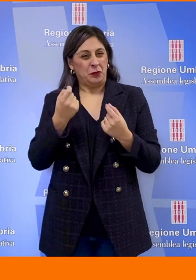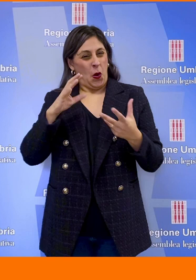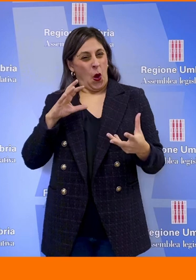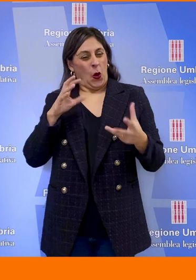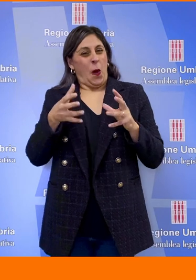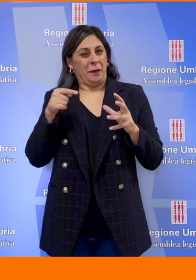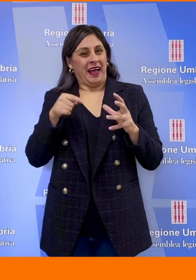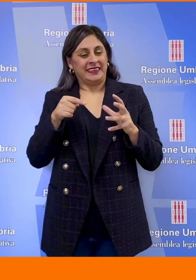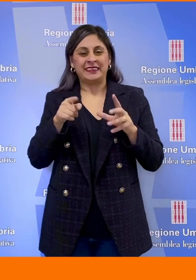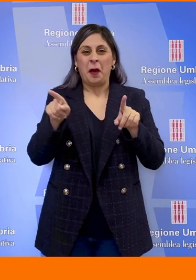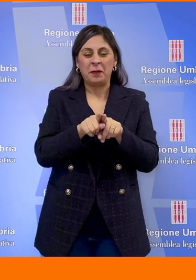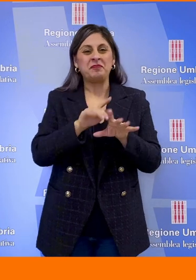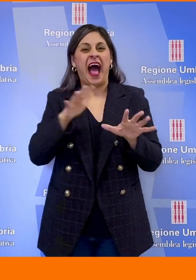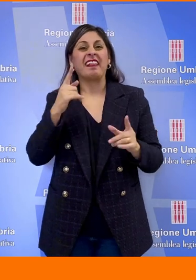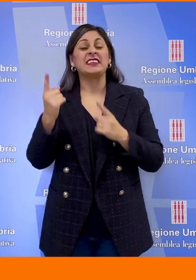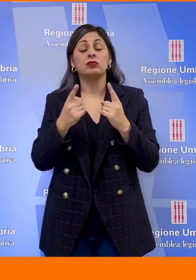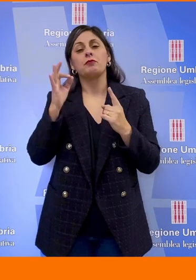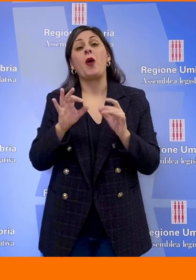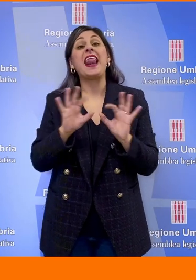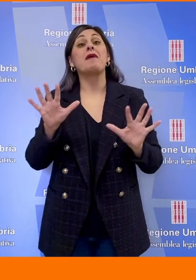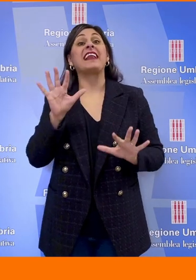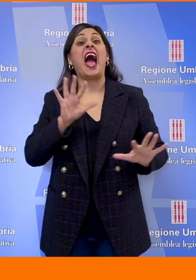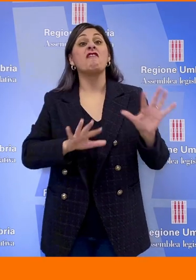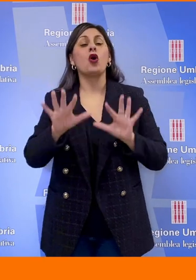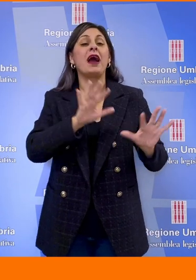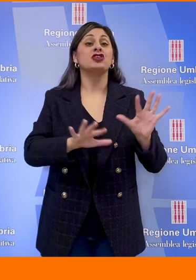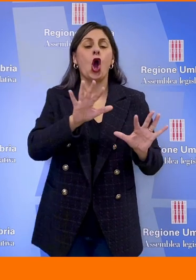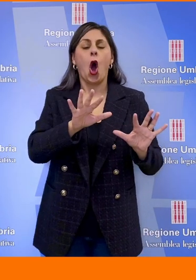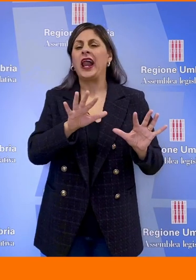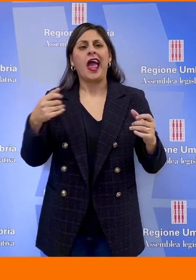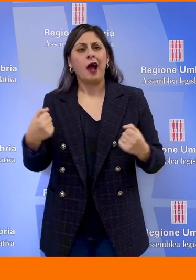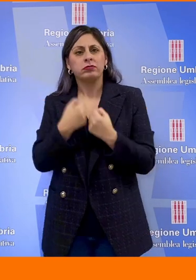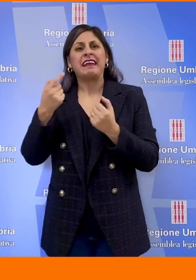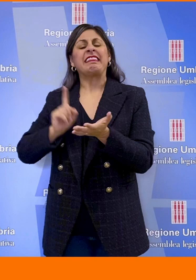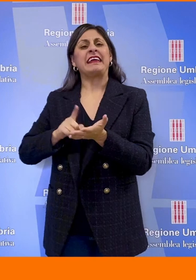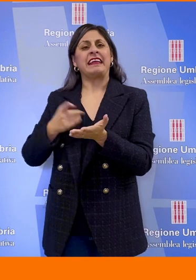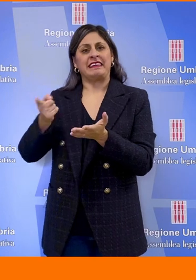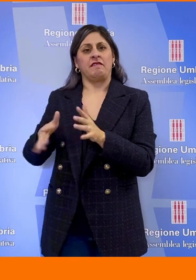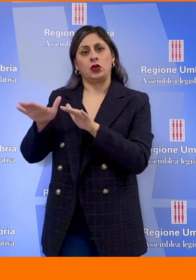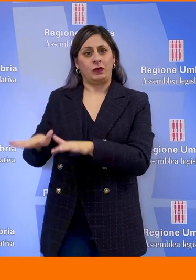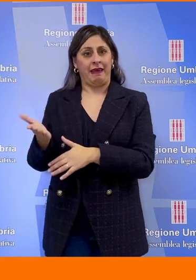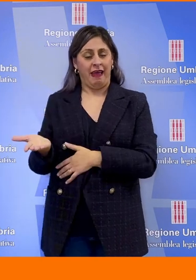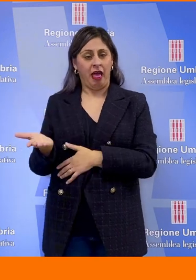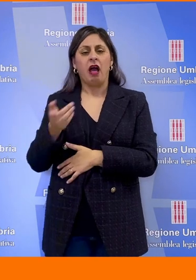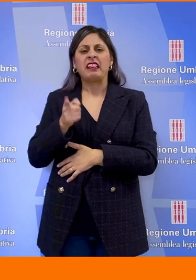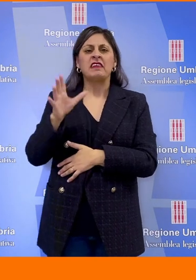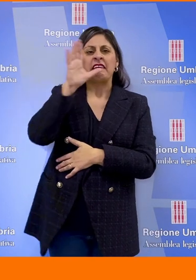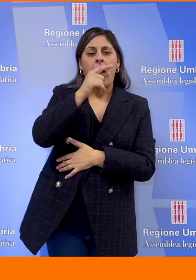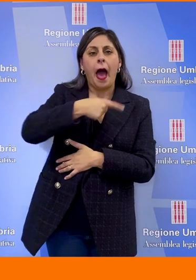molte altre fattispecie in cui la libertà di informazione si scontra con diritti meritevoli di tutela consiste nell'individuare il